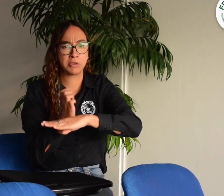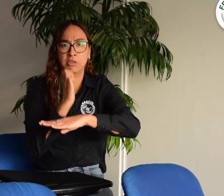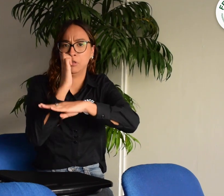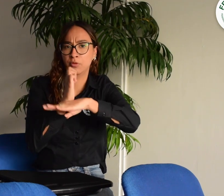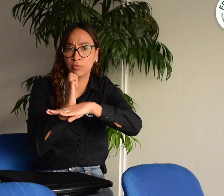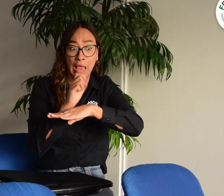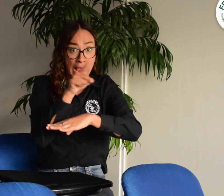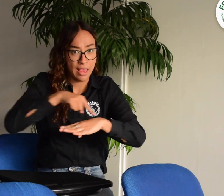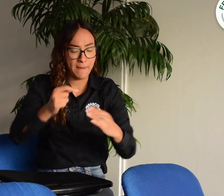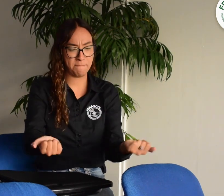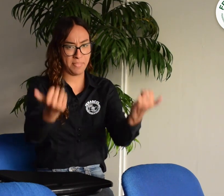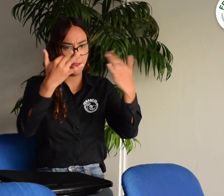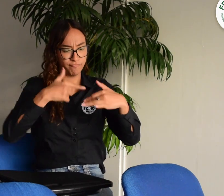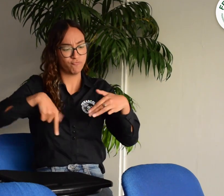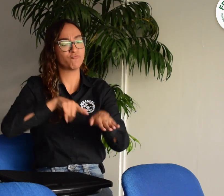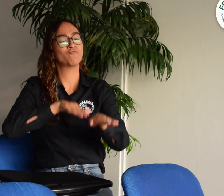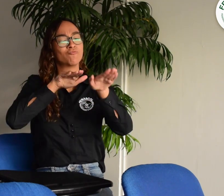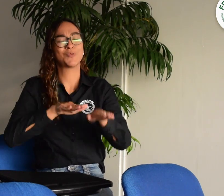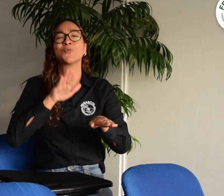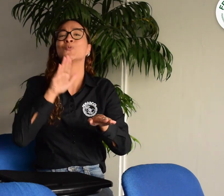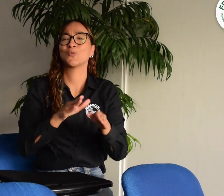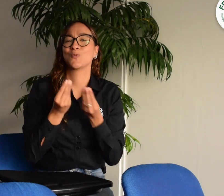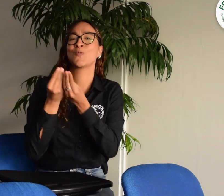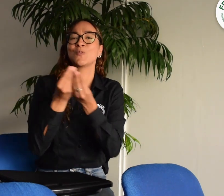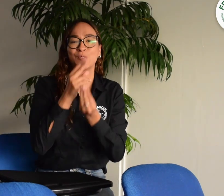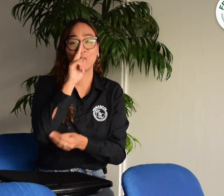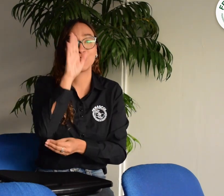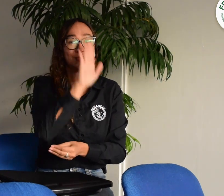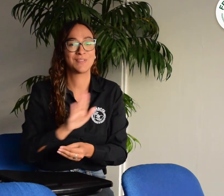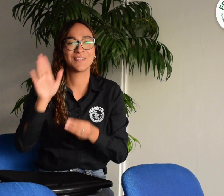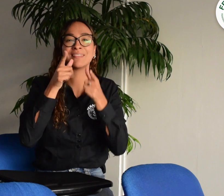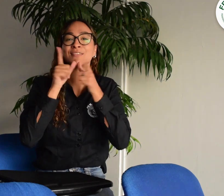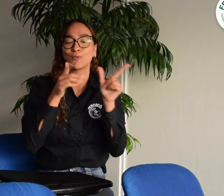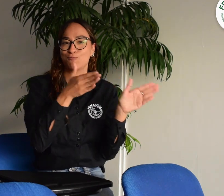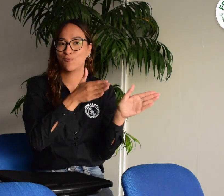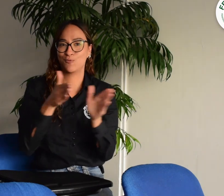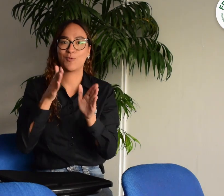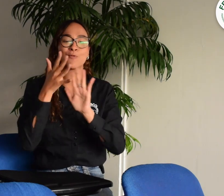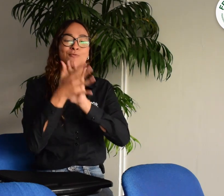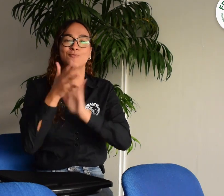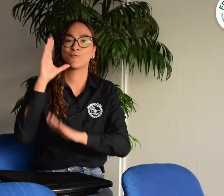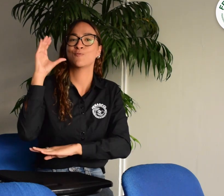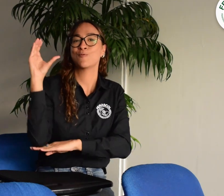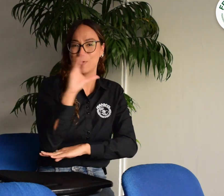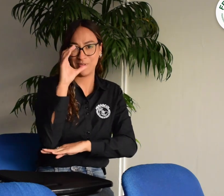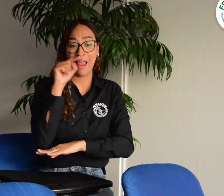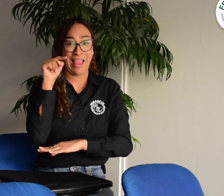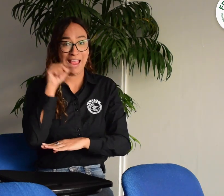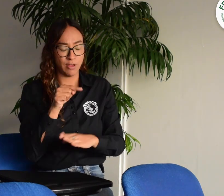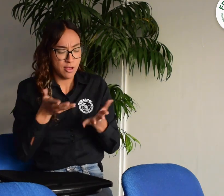las organizaciones, instituciones y entidades a las sesiones del Consejo Nacional de Planeación Lingüística de la Lengua de